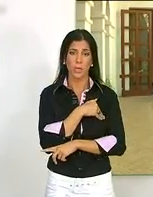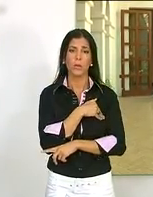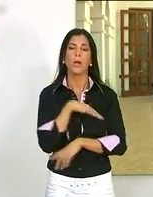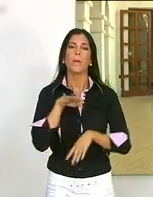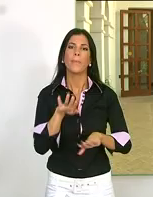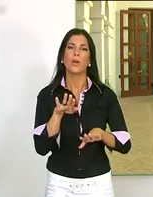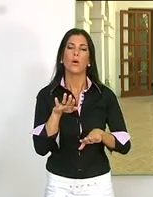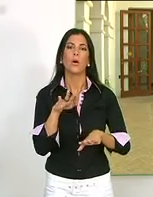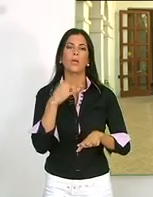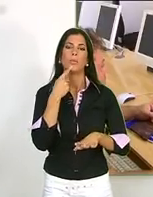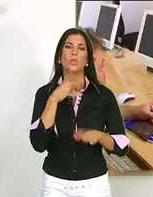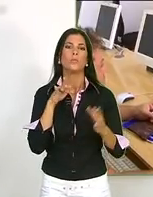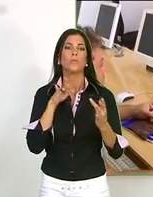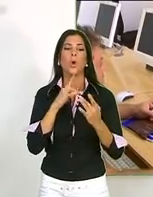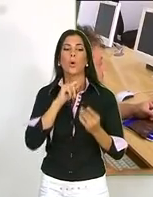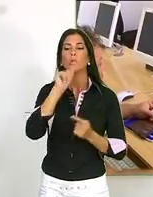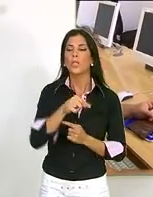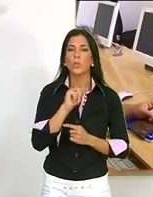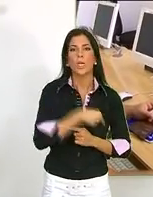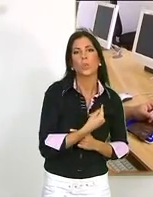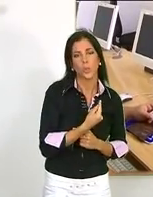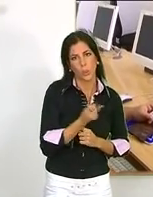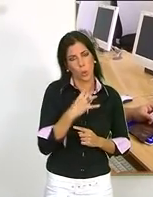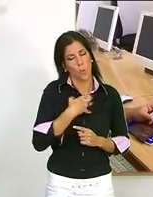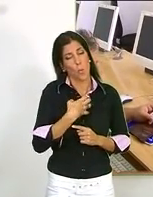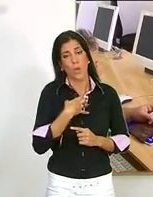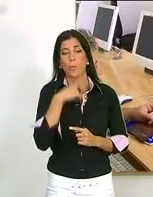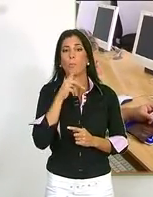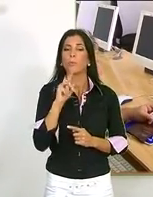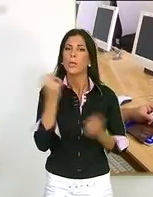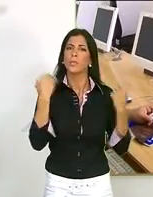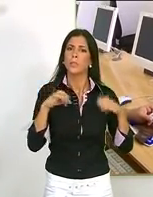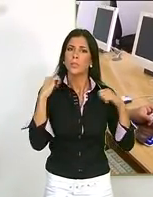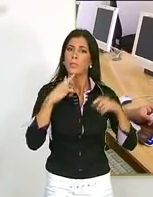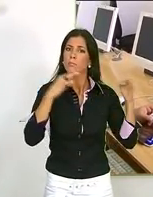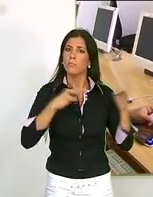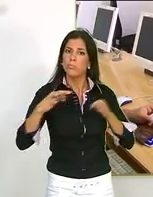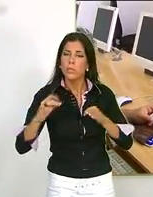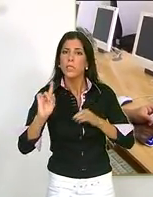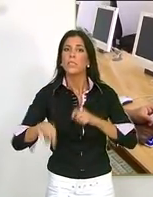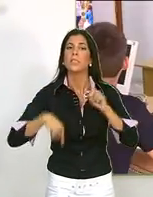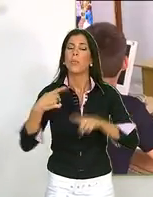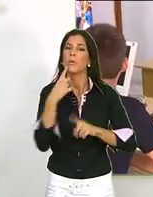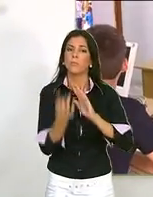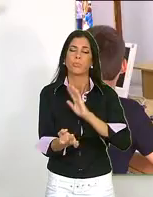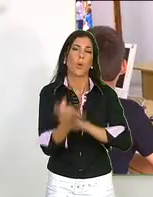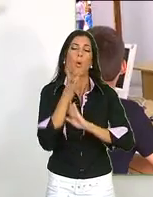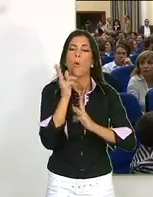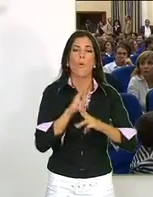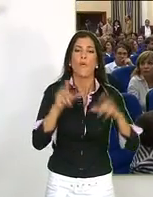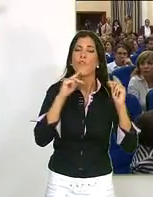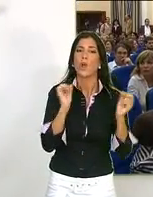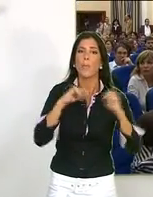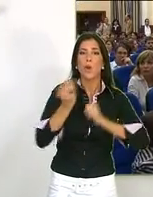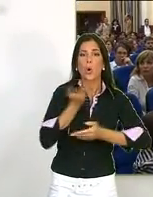curso académico. No podrá formalizarse un contrato de trabajo entre la empresa y el estudiante mientras no se